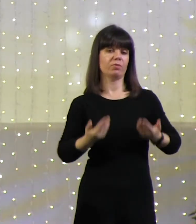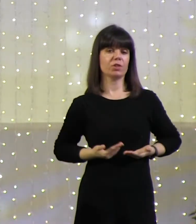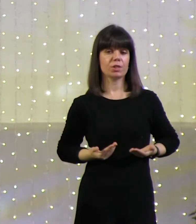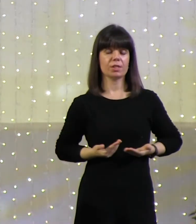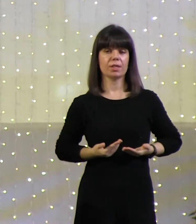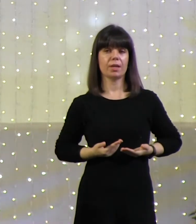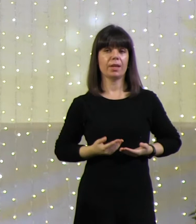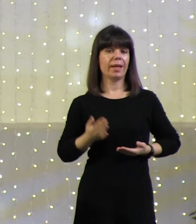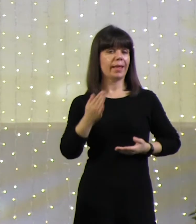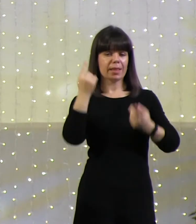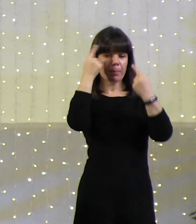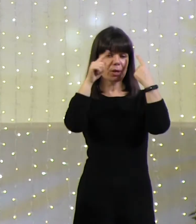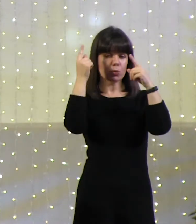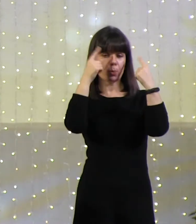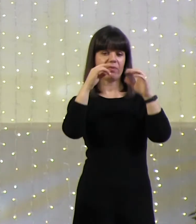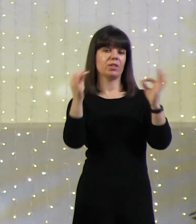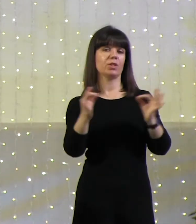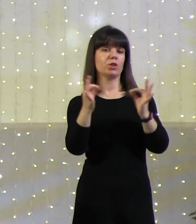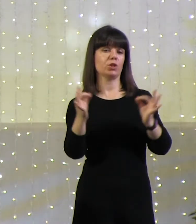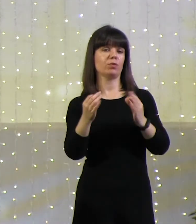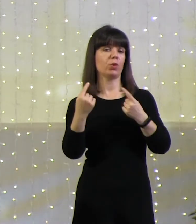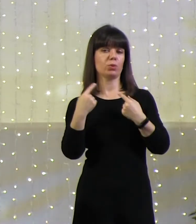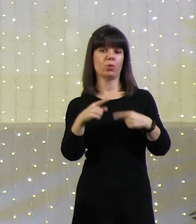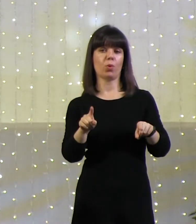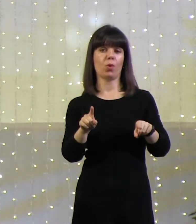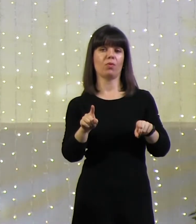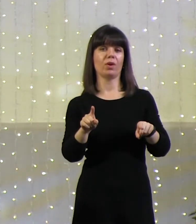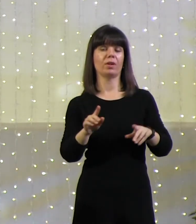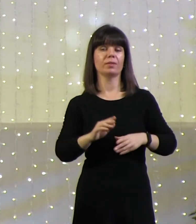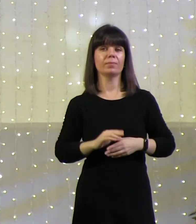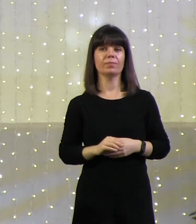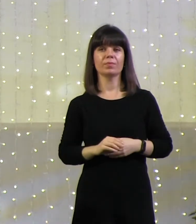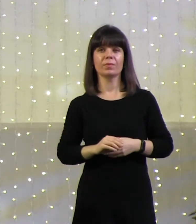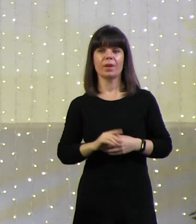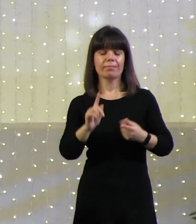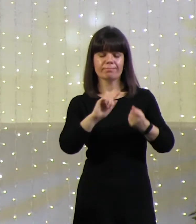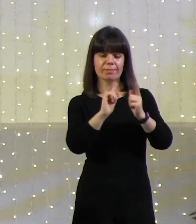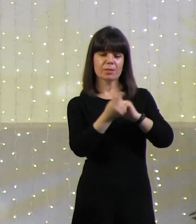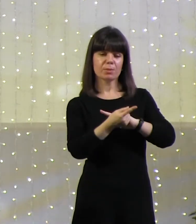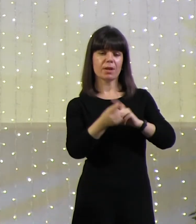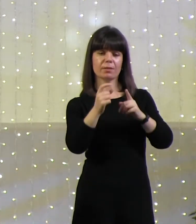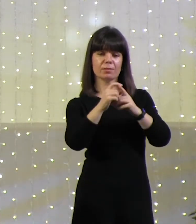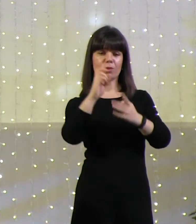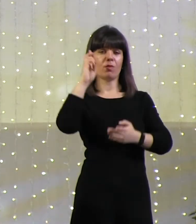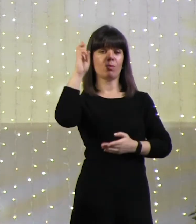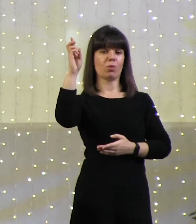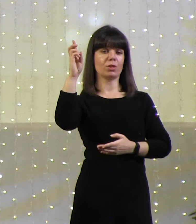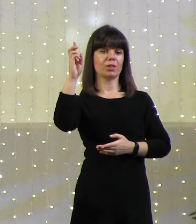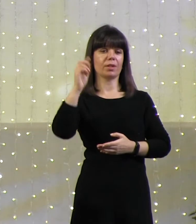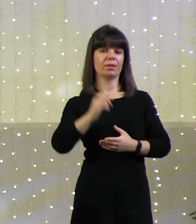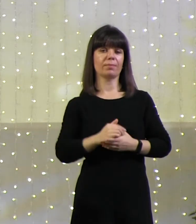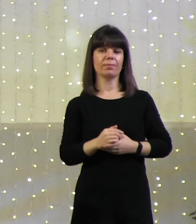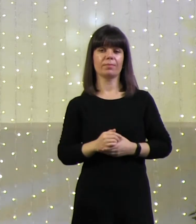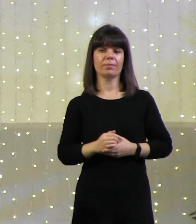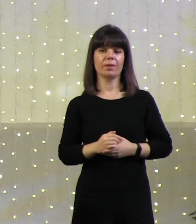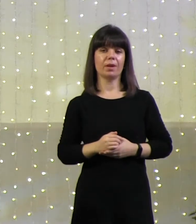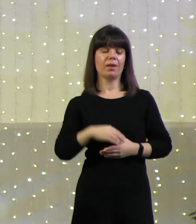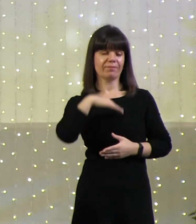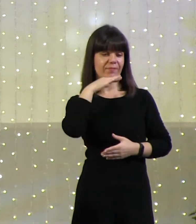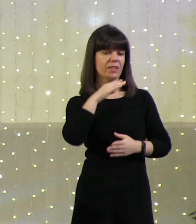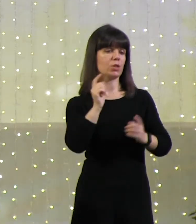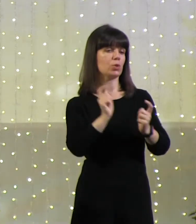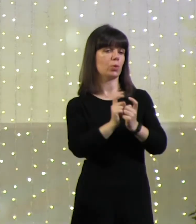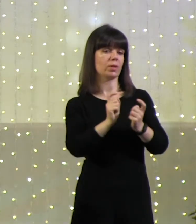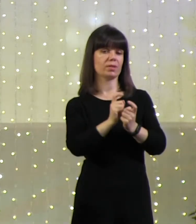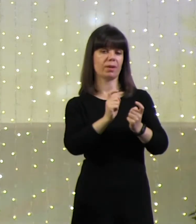и не придумывайте ничего другого, не додумывайте, не передергивайте, не интерпретируйте, не манипулируйте. Перестаньте ссориться.